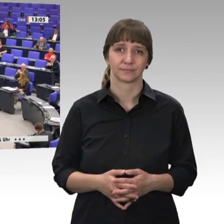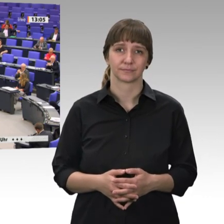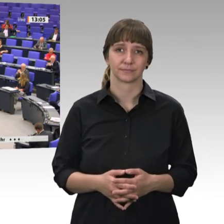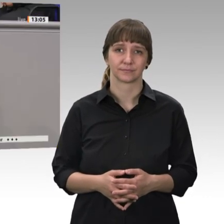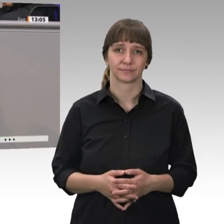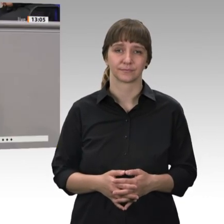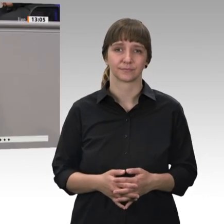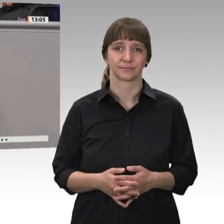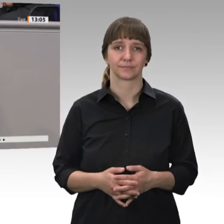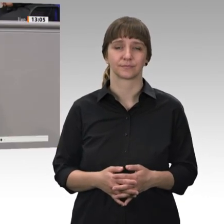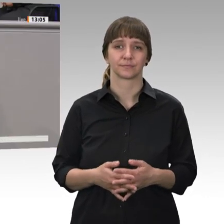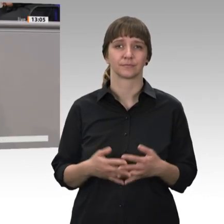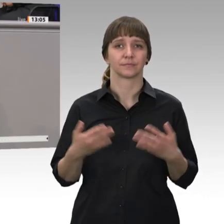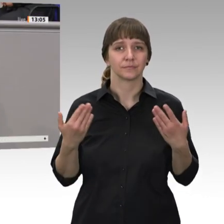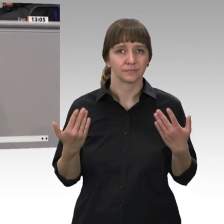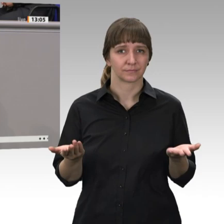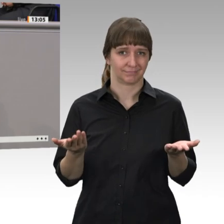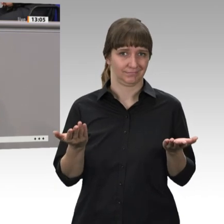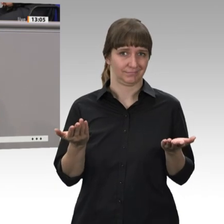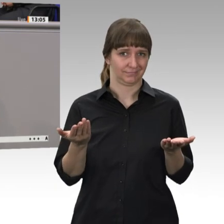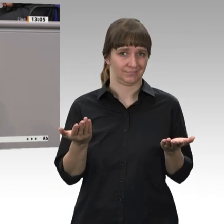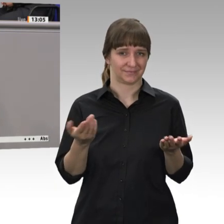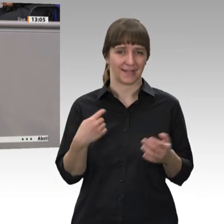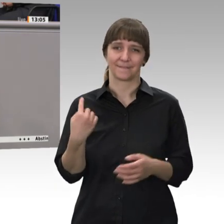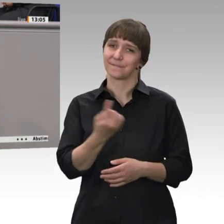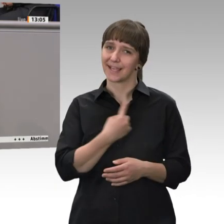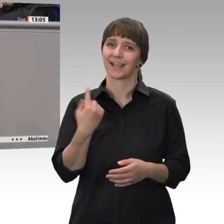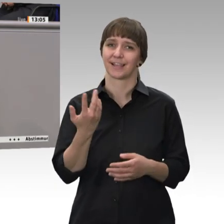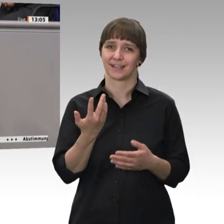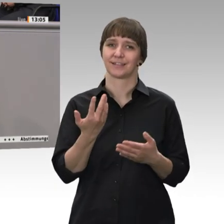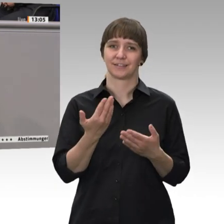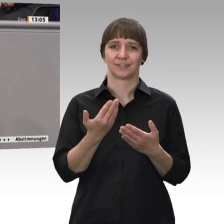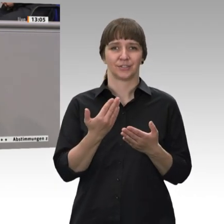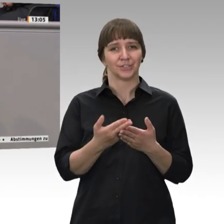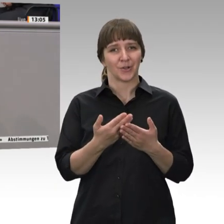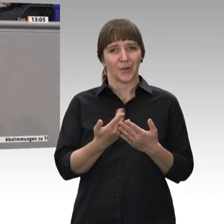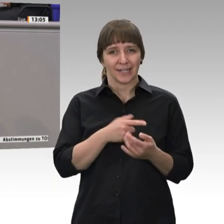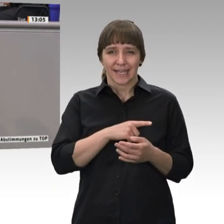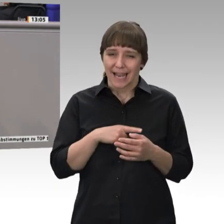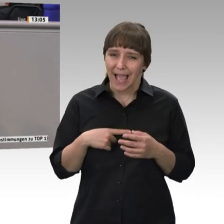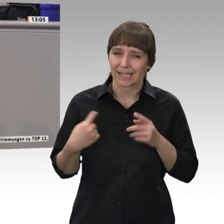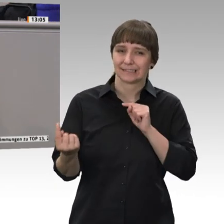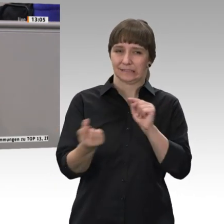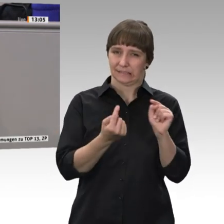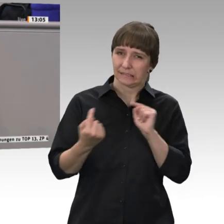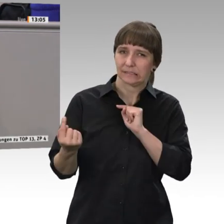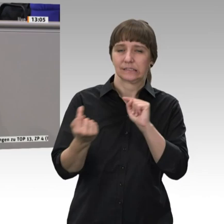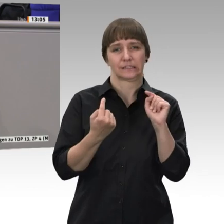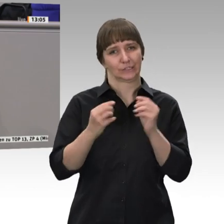Es ist kein Geheimnis, dass wir lange gerungen haben und immer noch ringen, was die Umsetzung